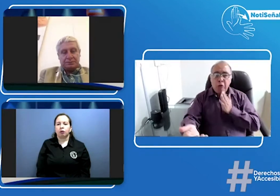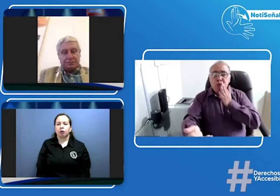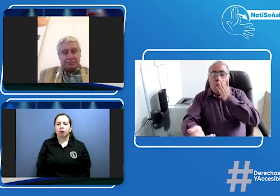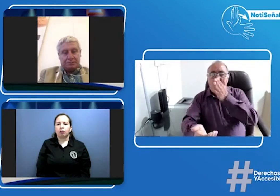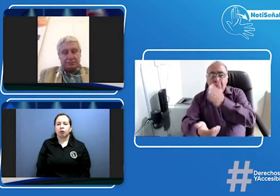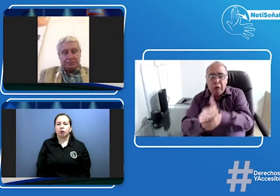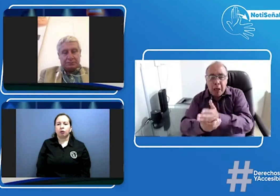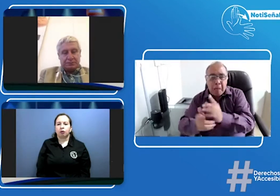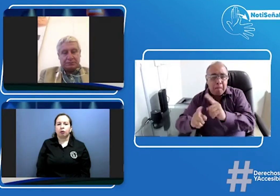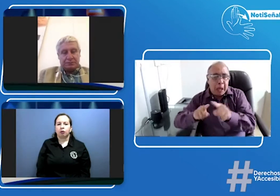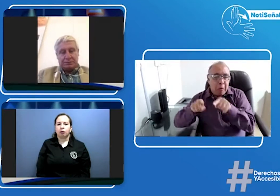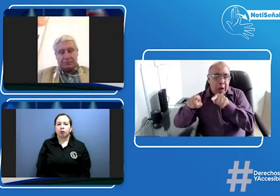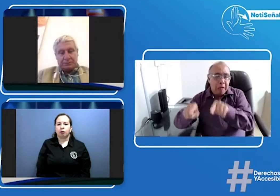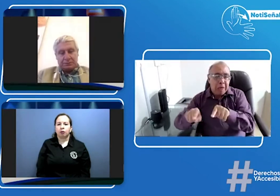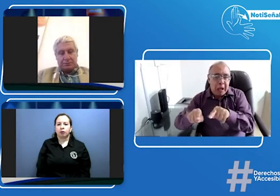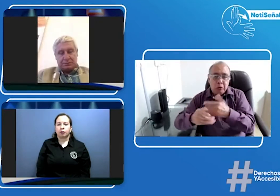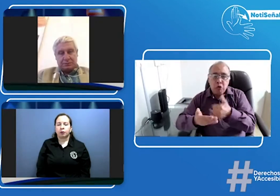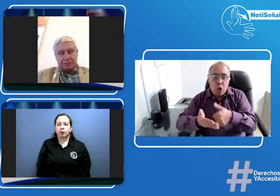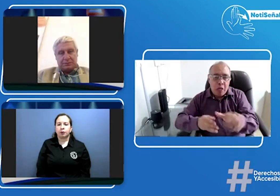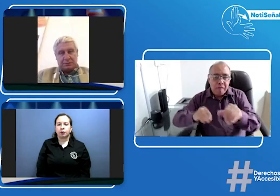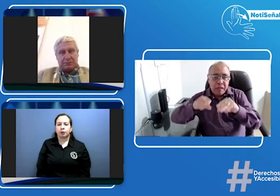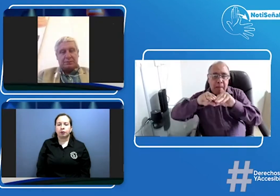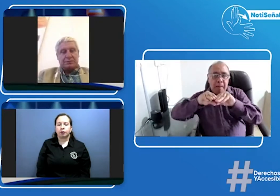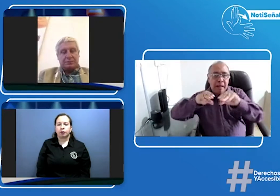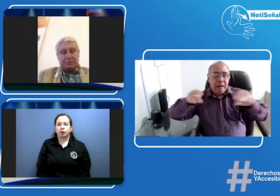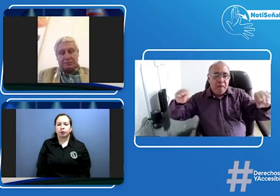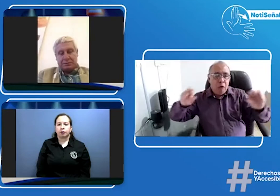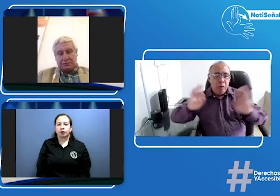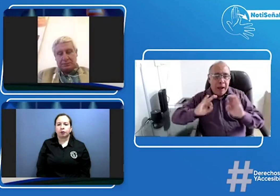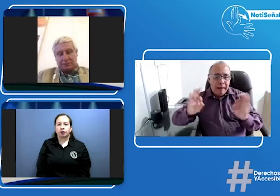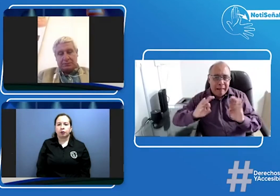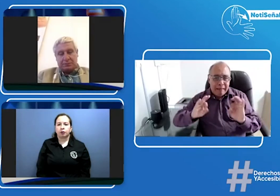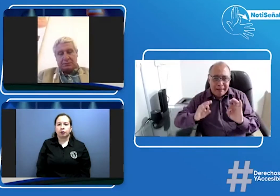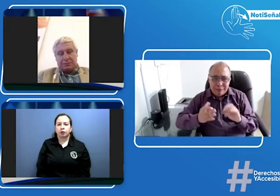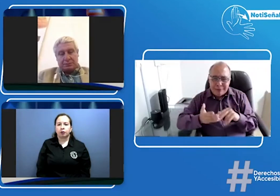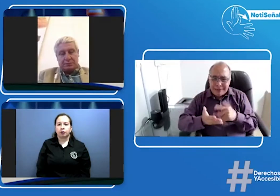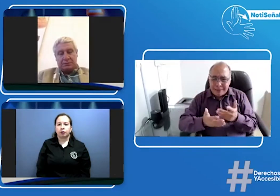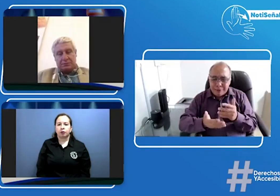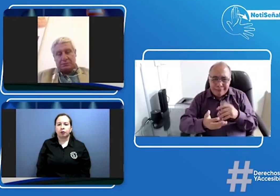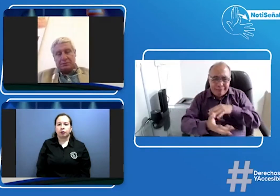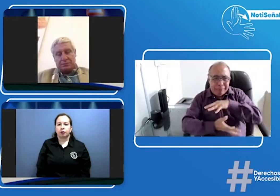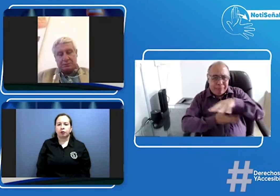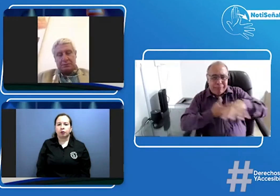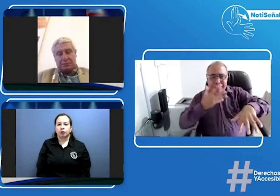ya se acercó pero resulta que todavía en la plataforma no